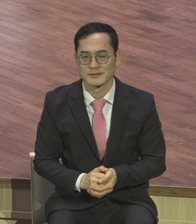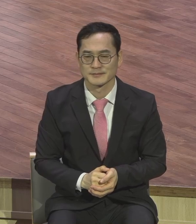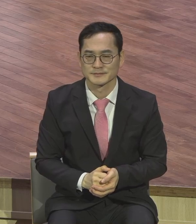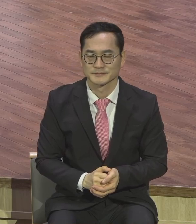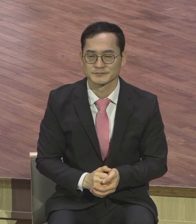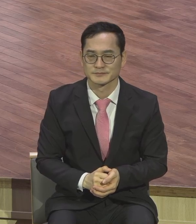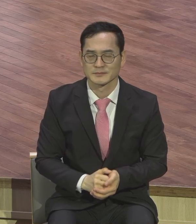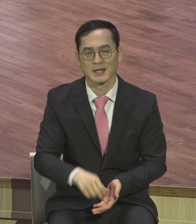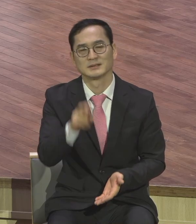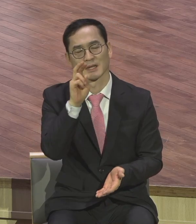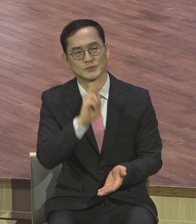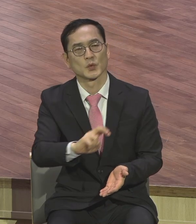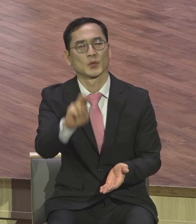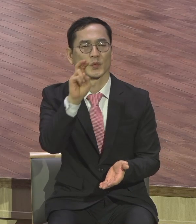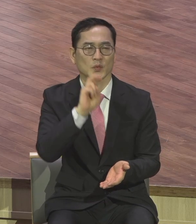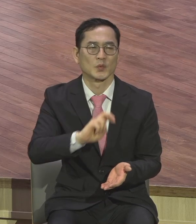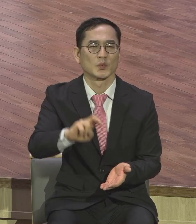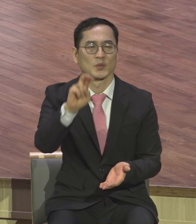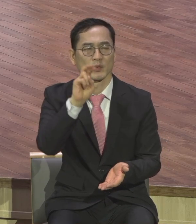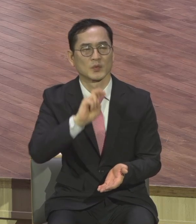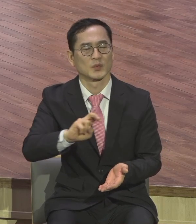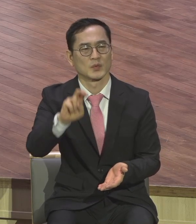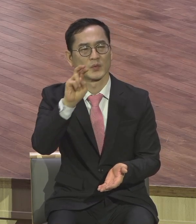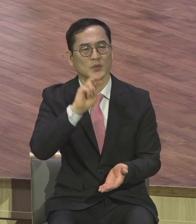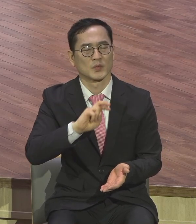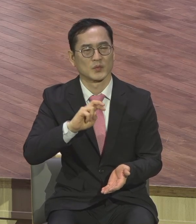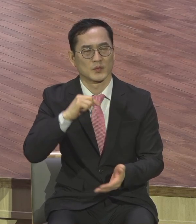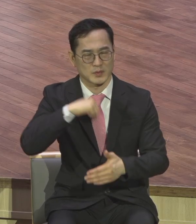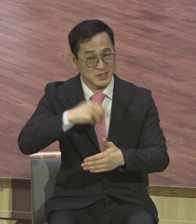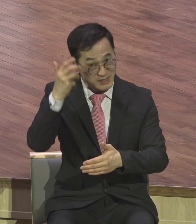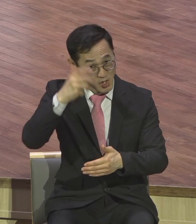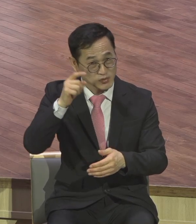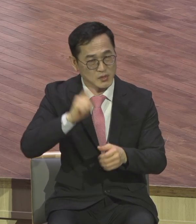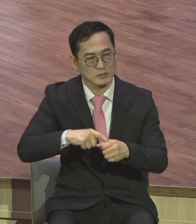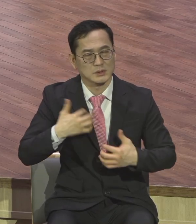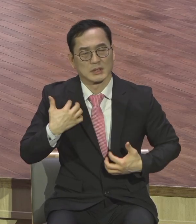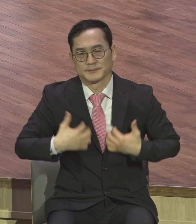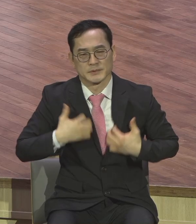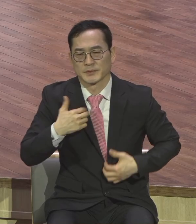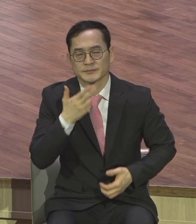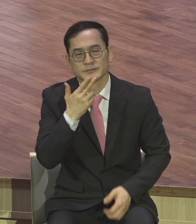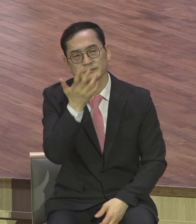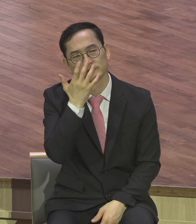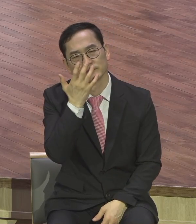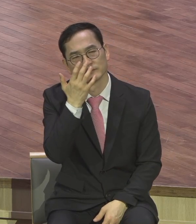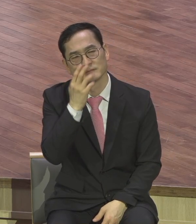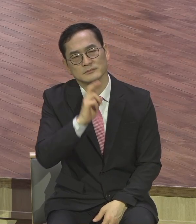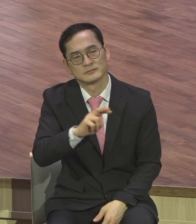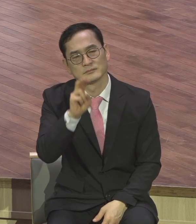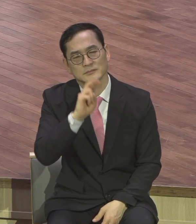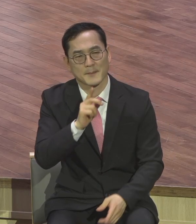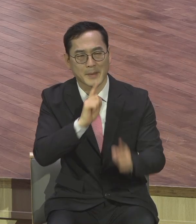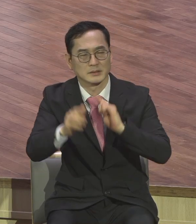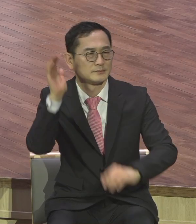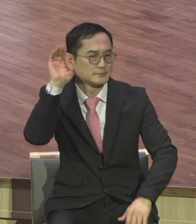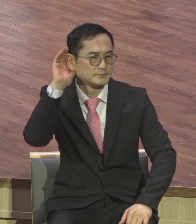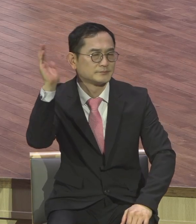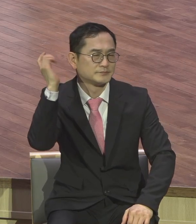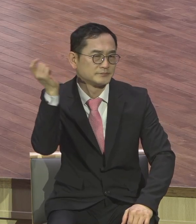불러도 영혼에 기뻐뛰는 감동이 없고 말씀을 들러도 가슴이 뜨거워지는 감동이